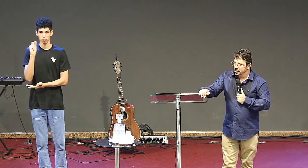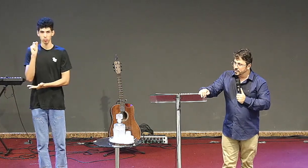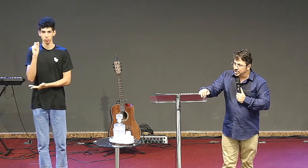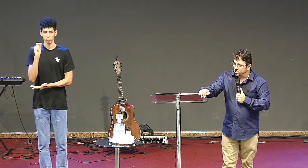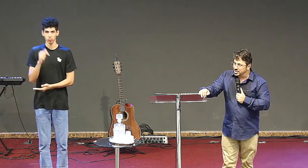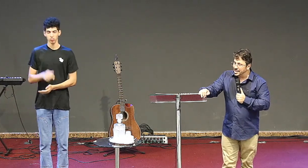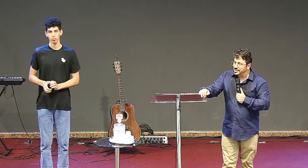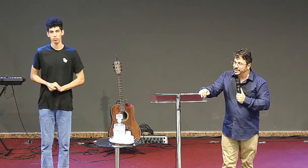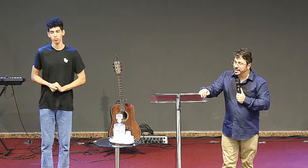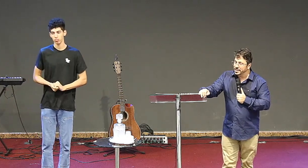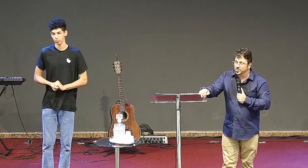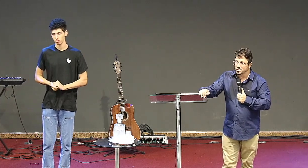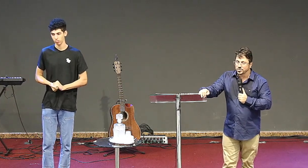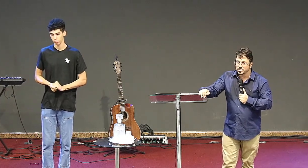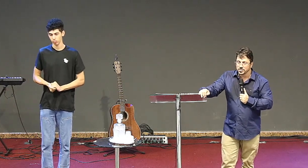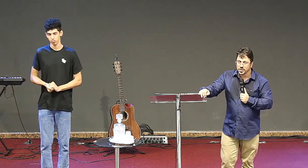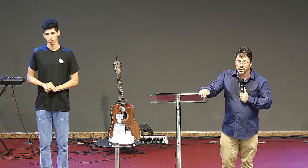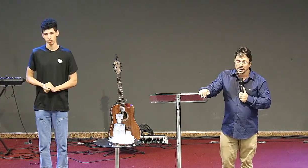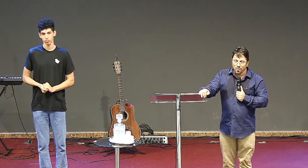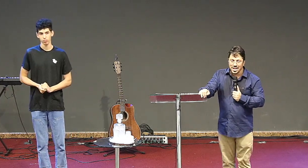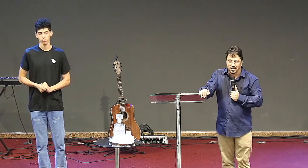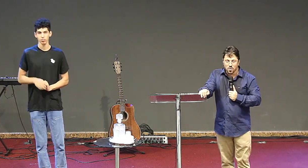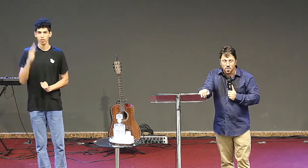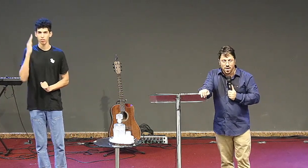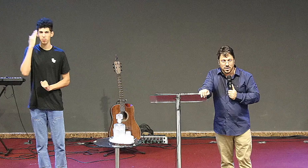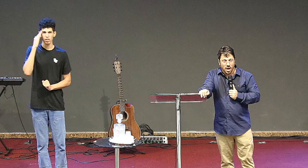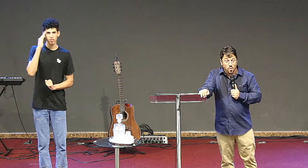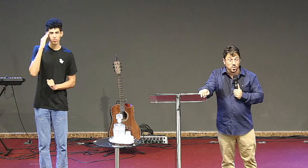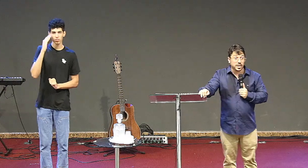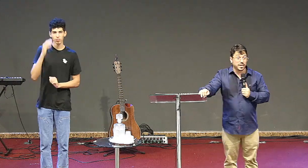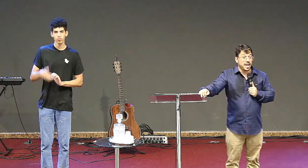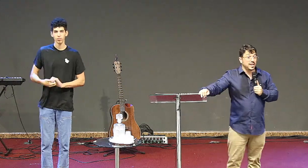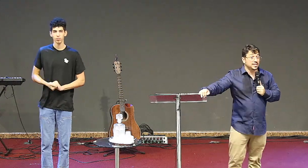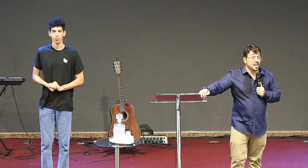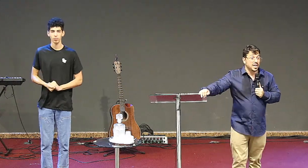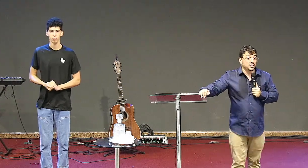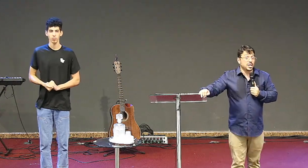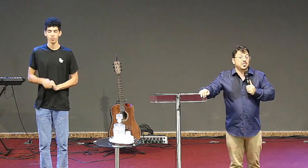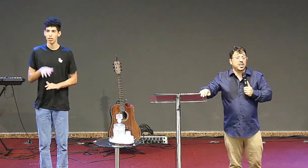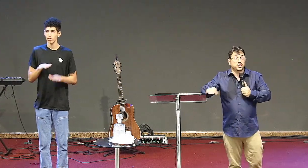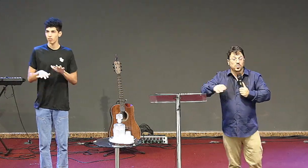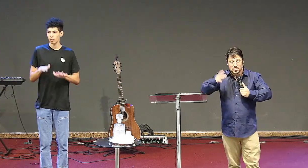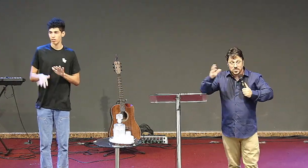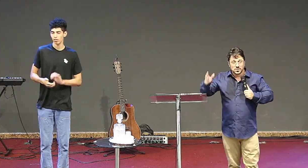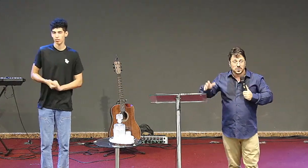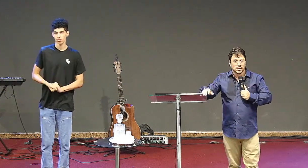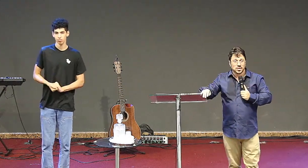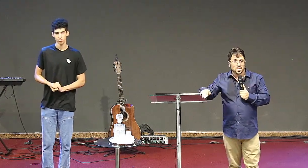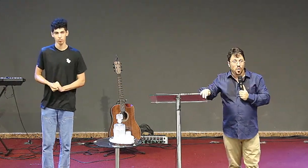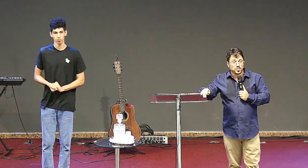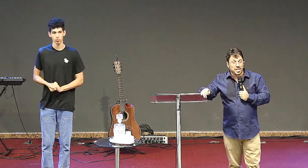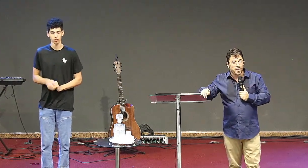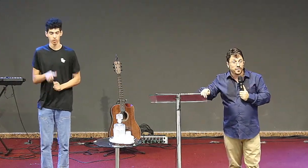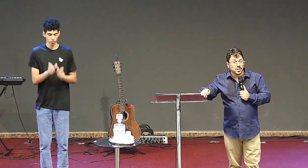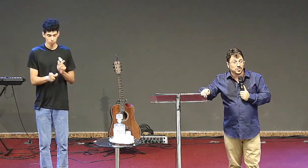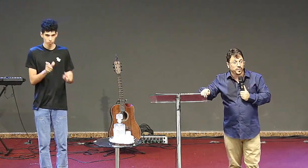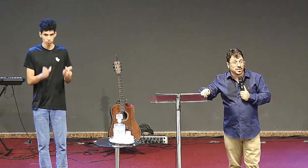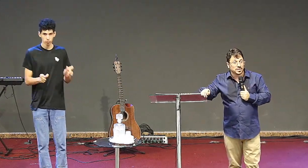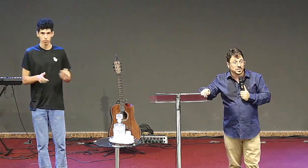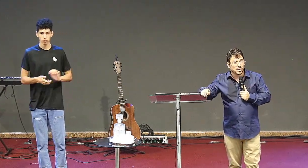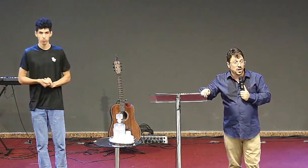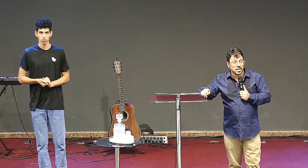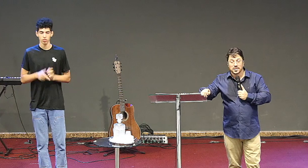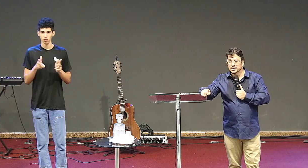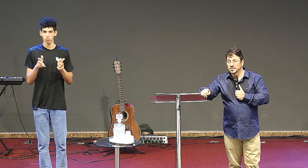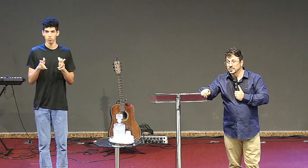você consegue entender isso talvez alguns aqui ainda já estejam observando e